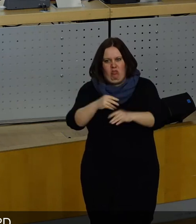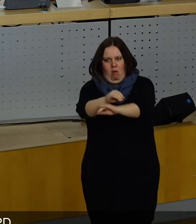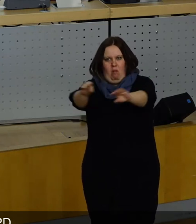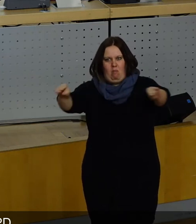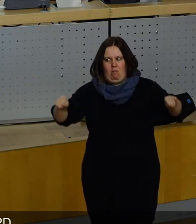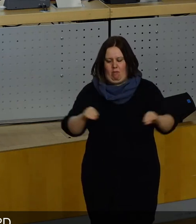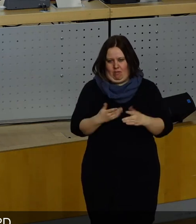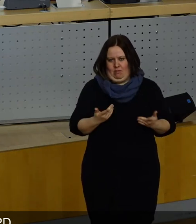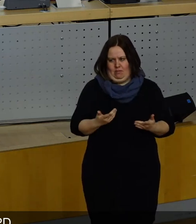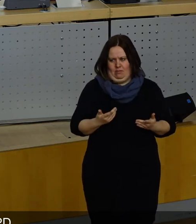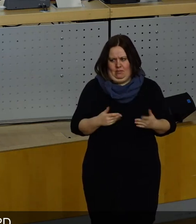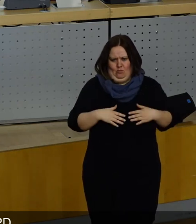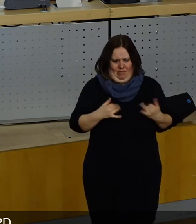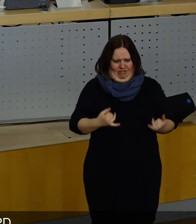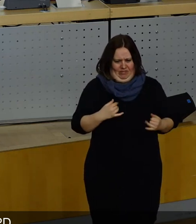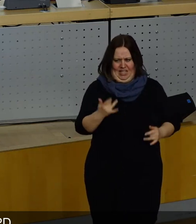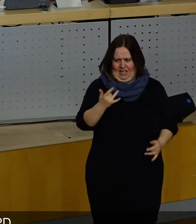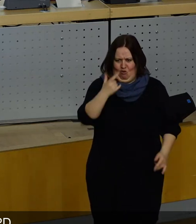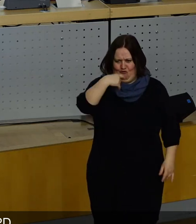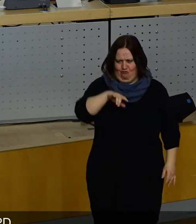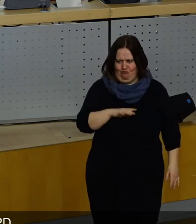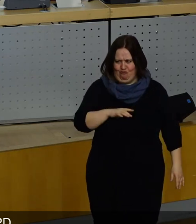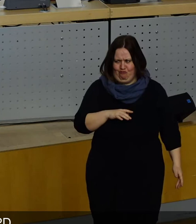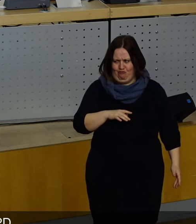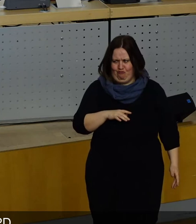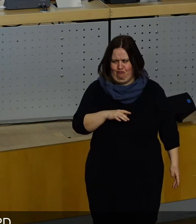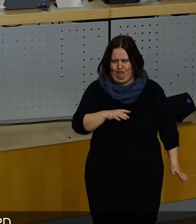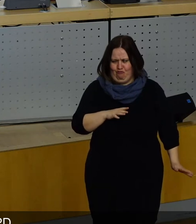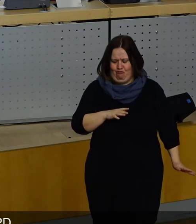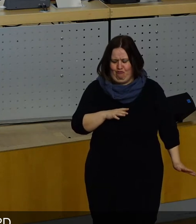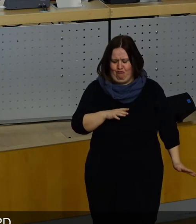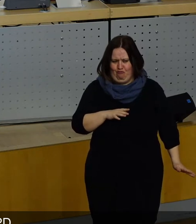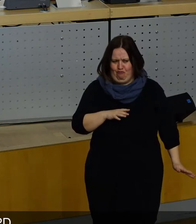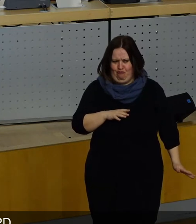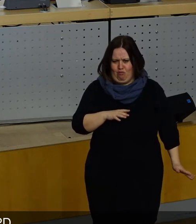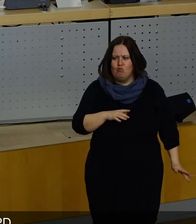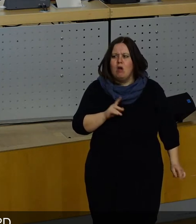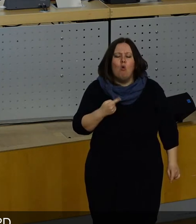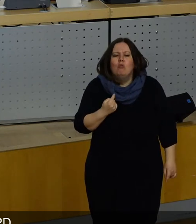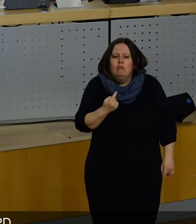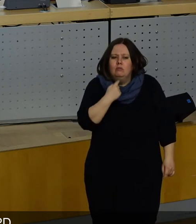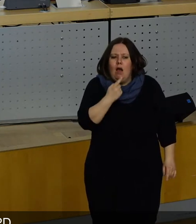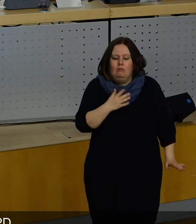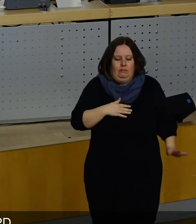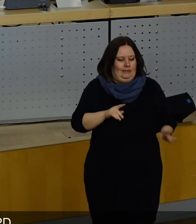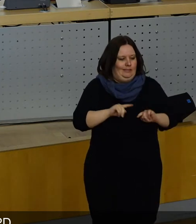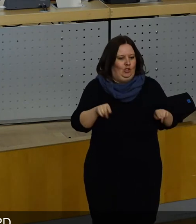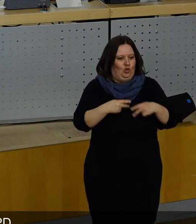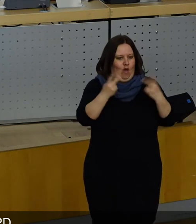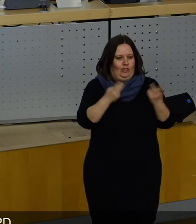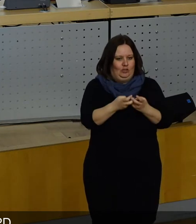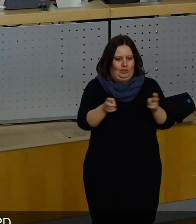mitteilen. Und im Übrigen, das dürfen wir ja nicht als nicht öffentlichen Sitzungen